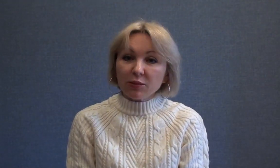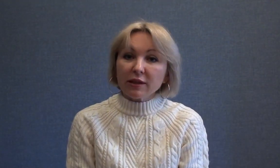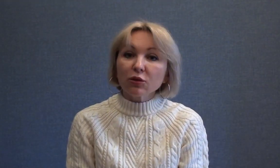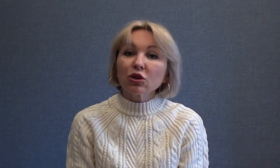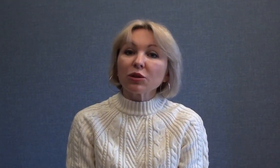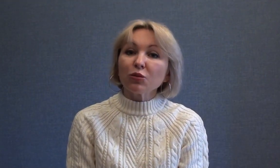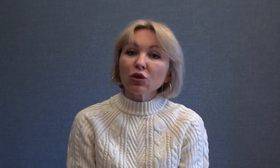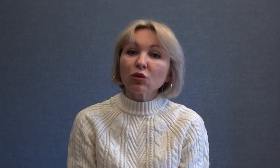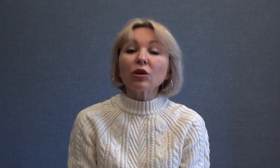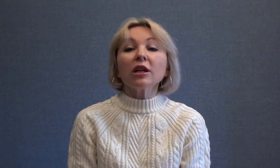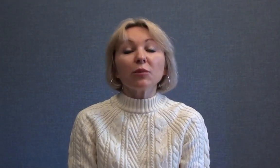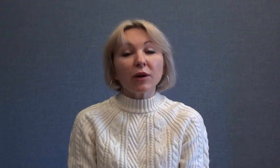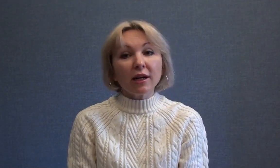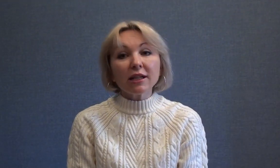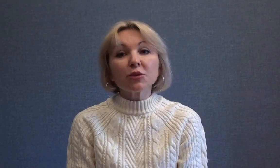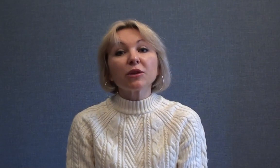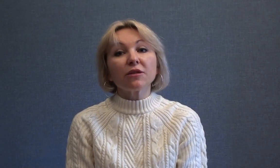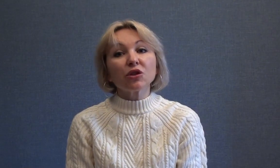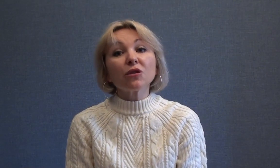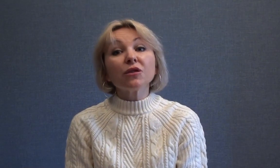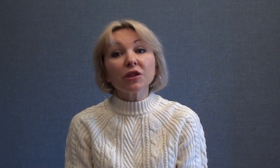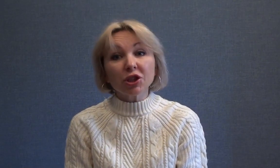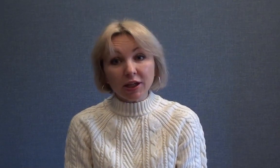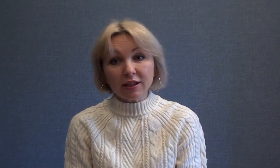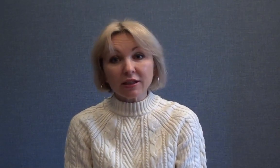послушаем музыку и покажем это всё в движении.